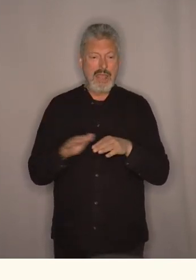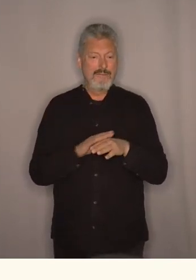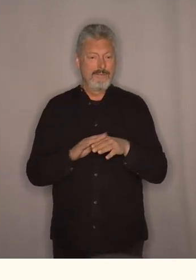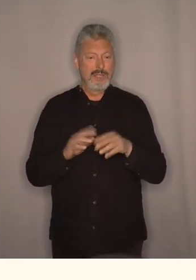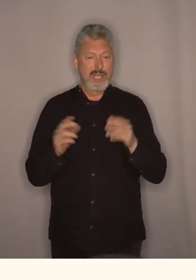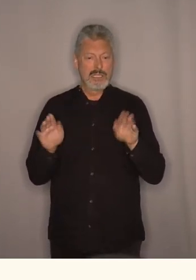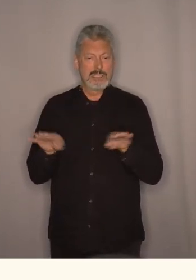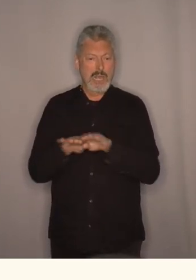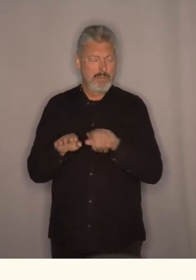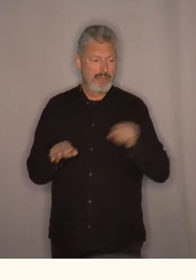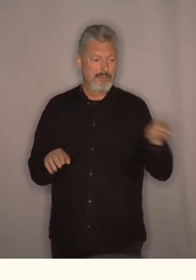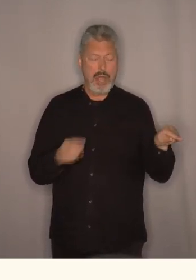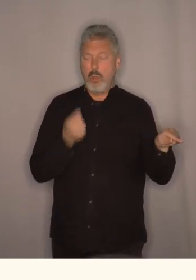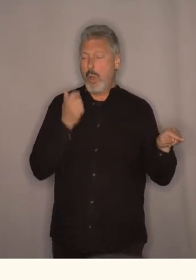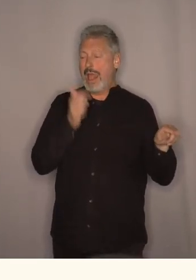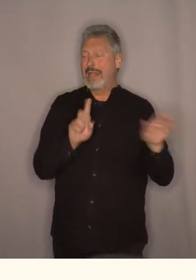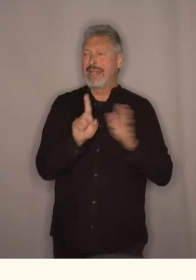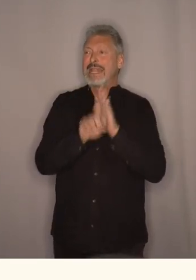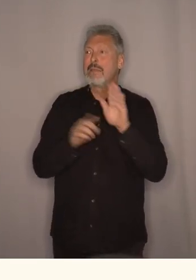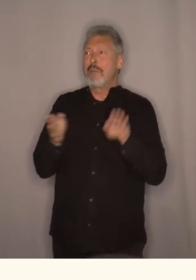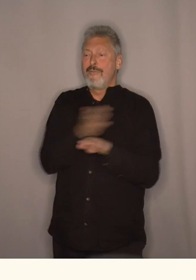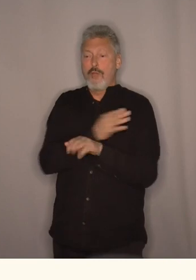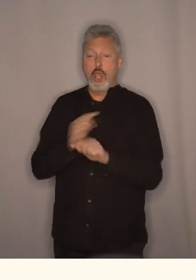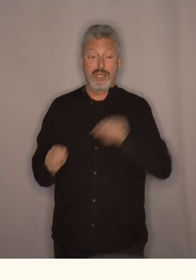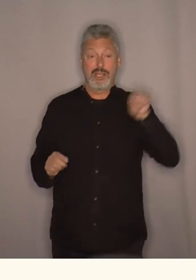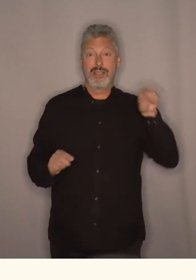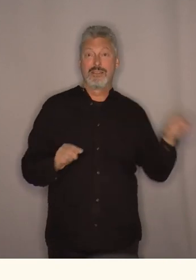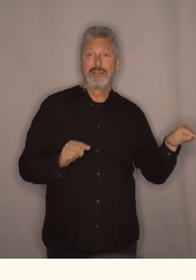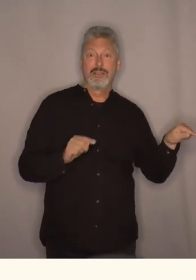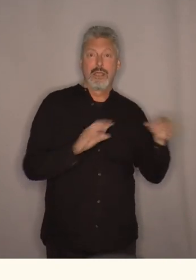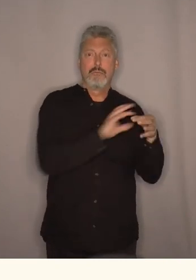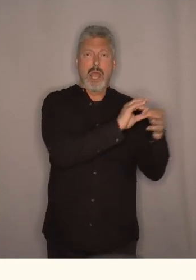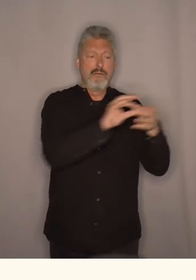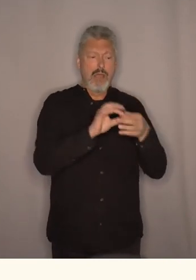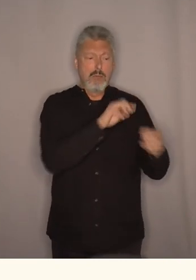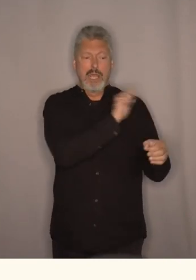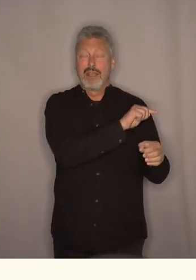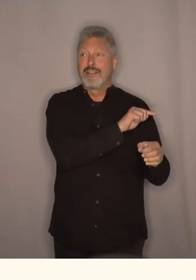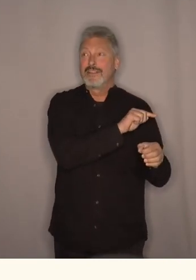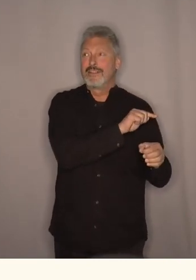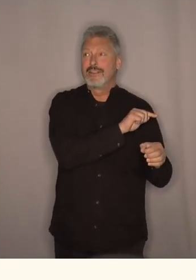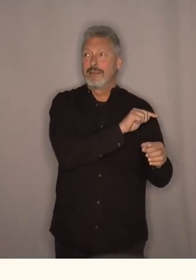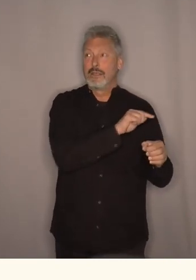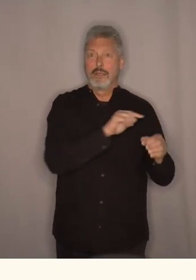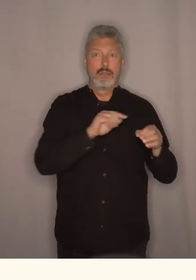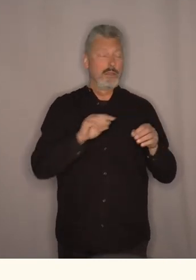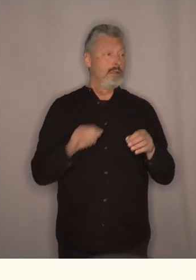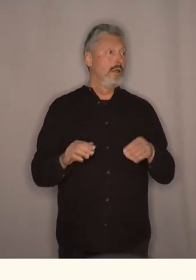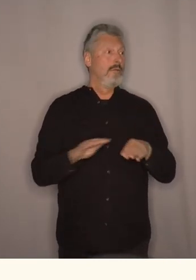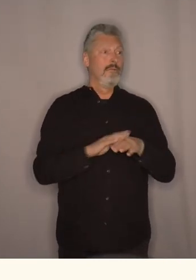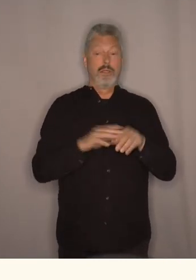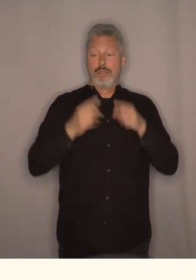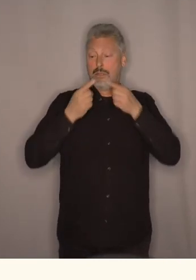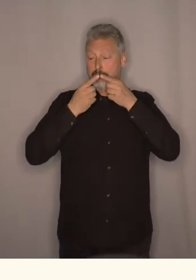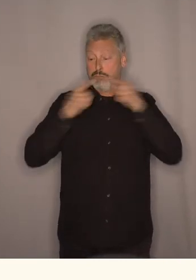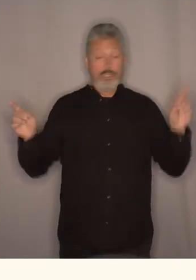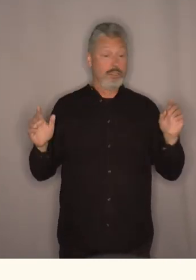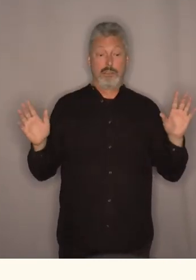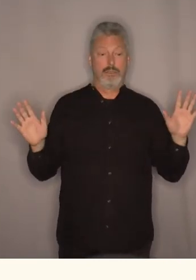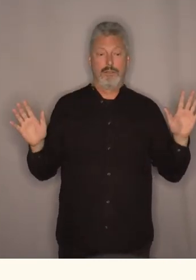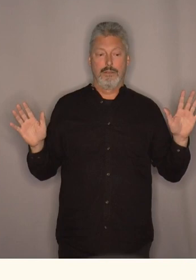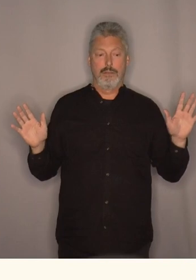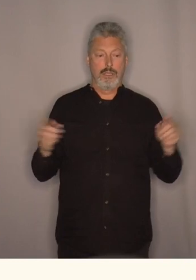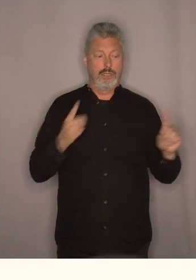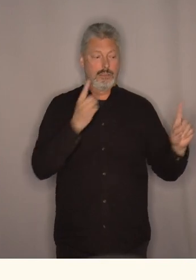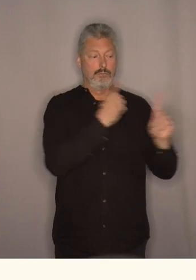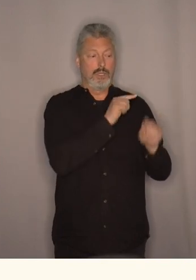på bare noen få timer før. I møte med denne familien. Det er en helt annen følelse. I møte med